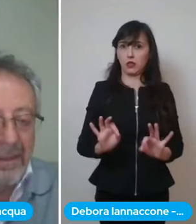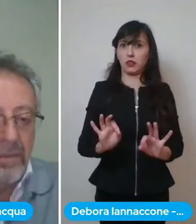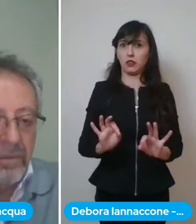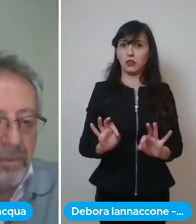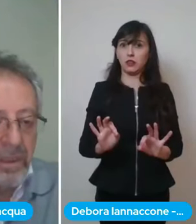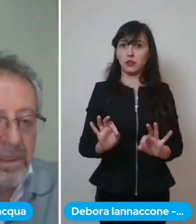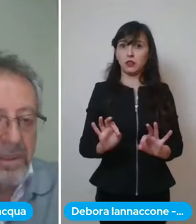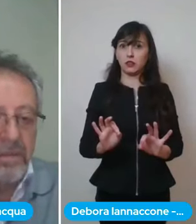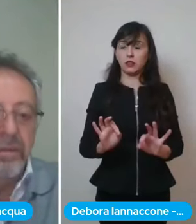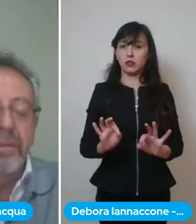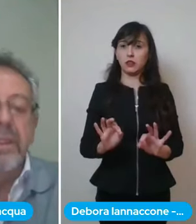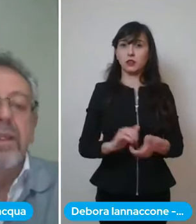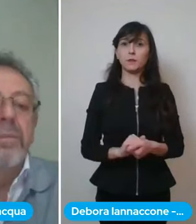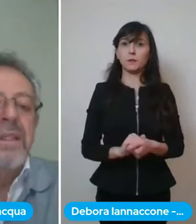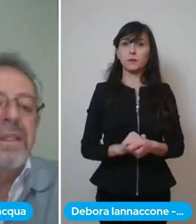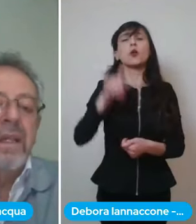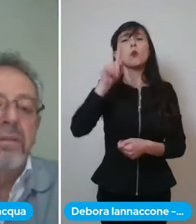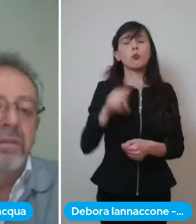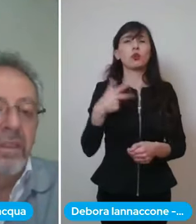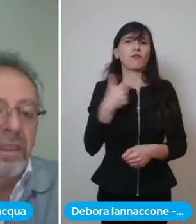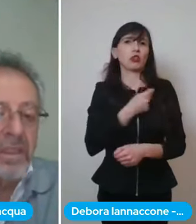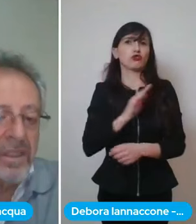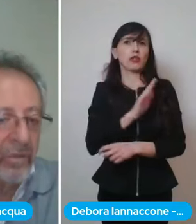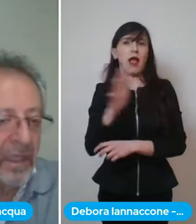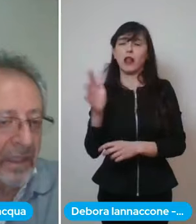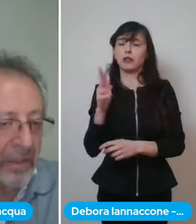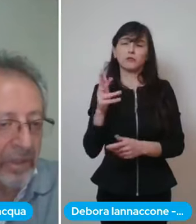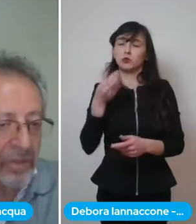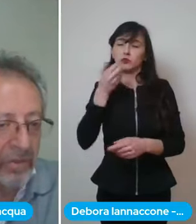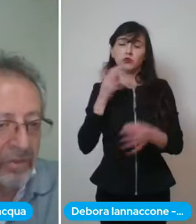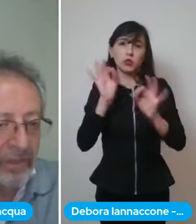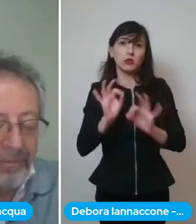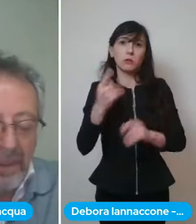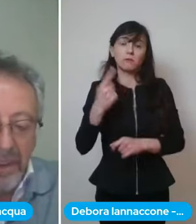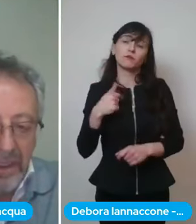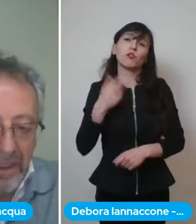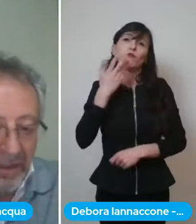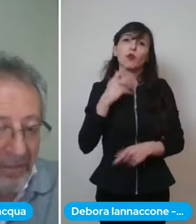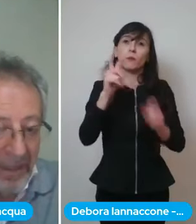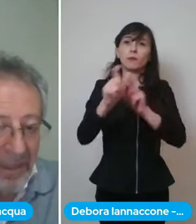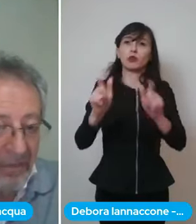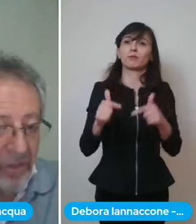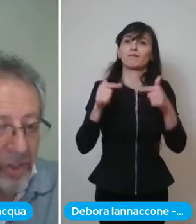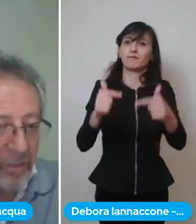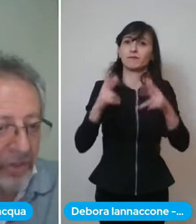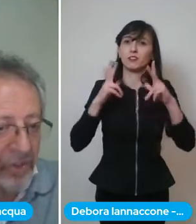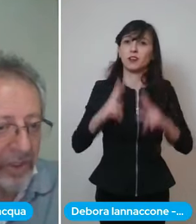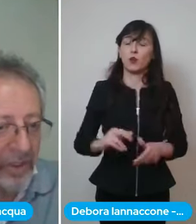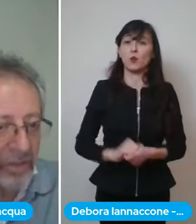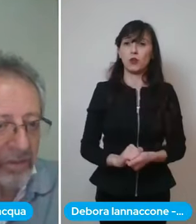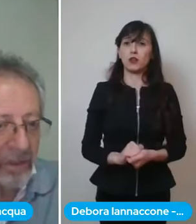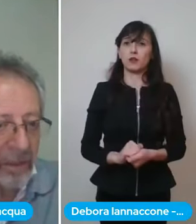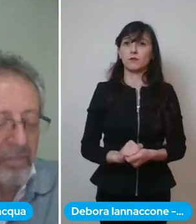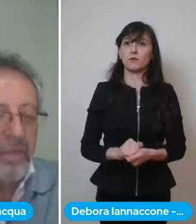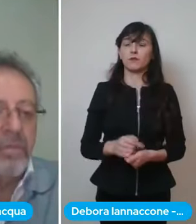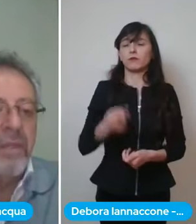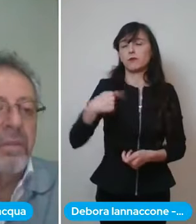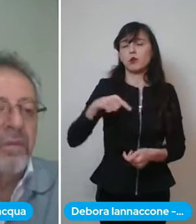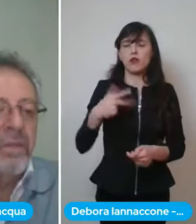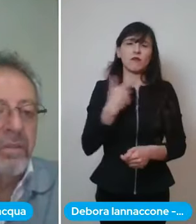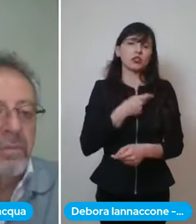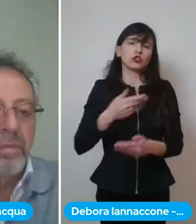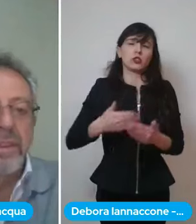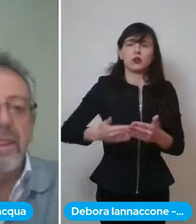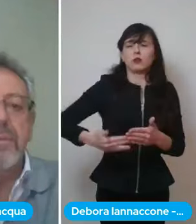somministrazioni quindi io mi sento di rassicurare le persone è una vita che facciamo vaccinazioni abbiamo